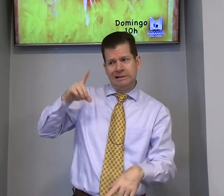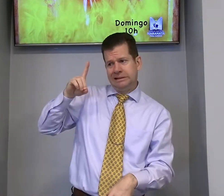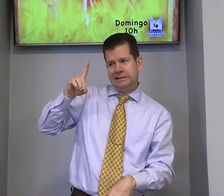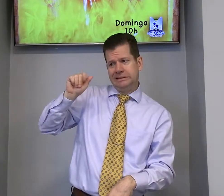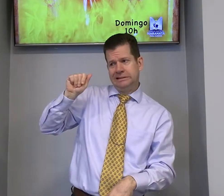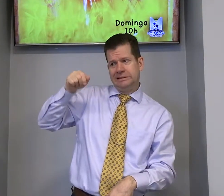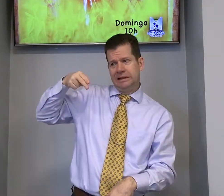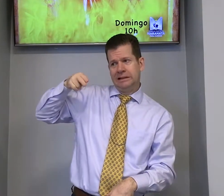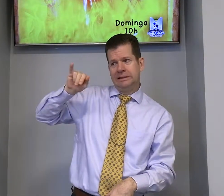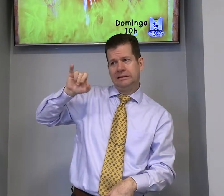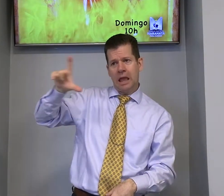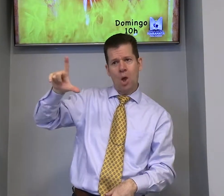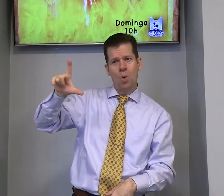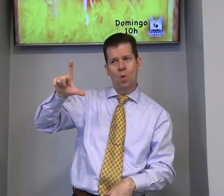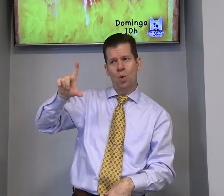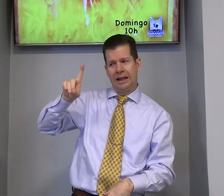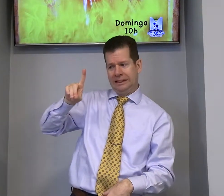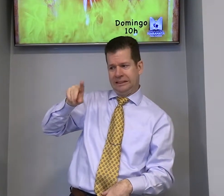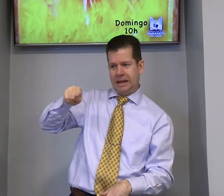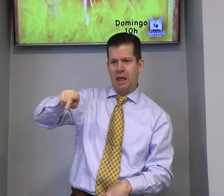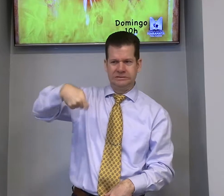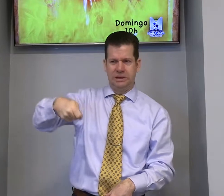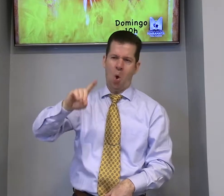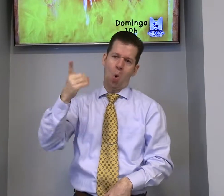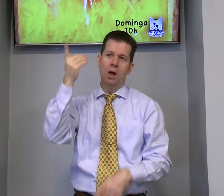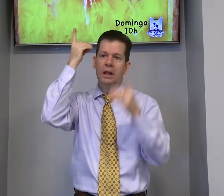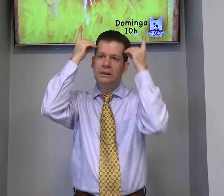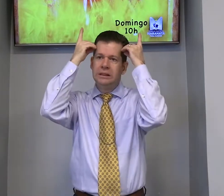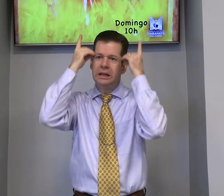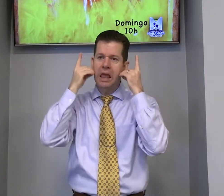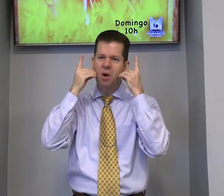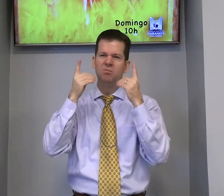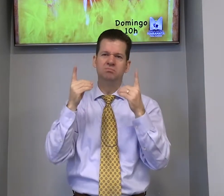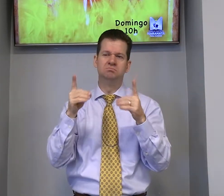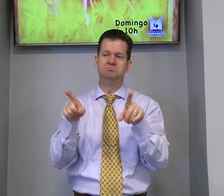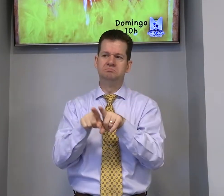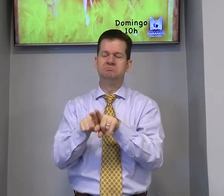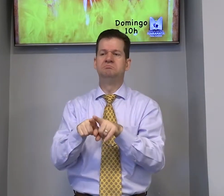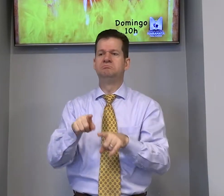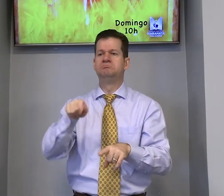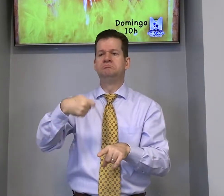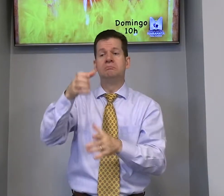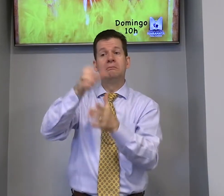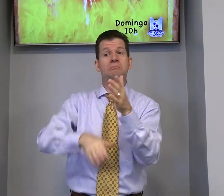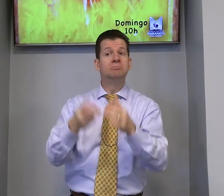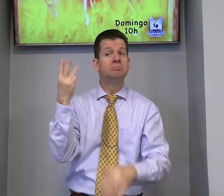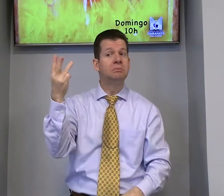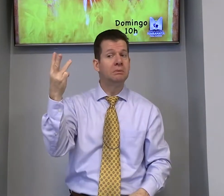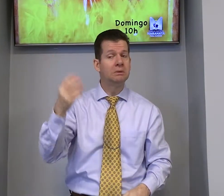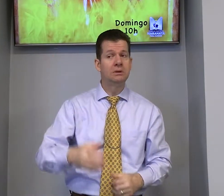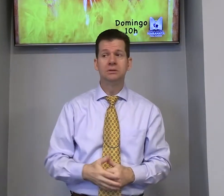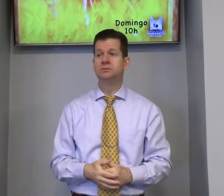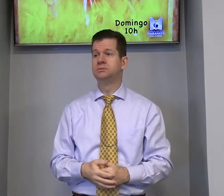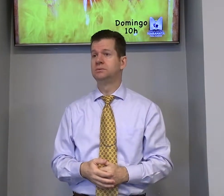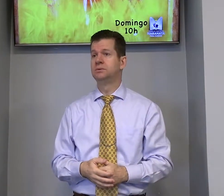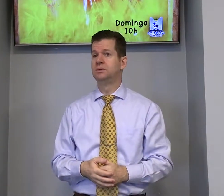the life of Daniel O Daniel tem dois sinais, DN ou D igual a leão.